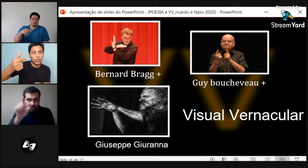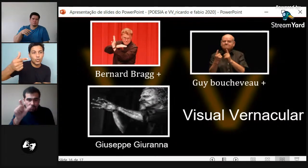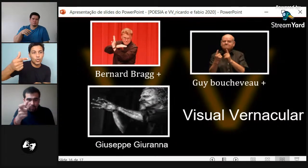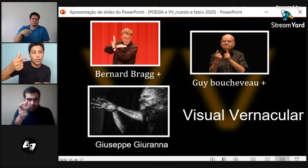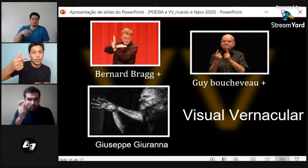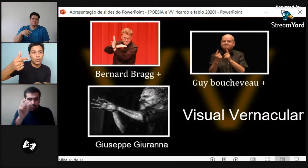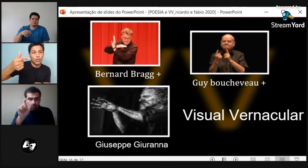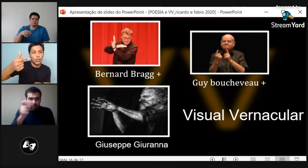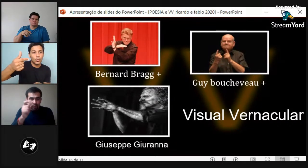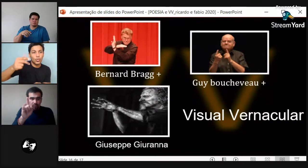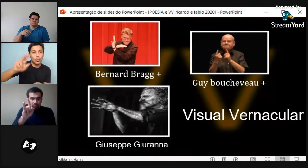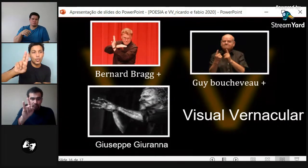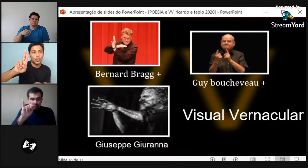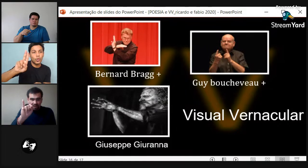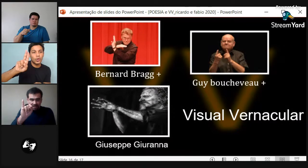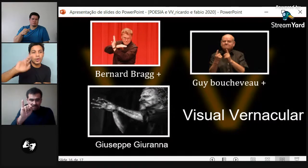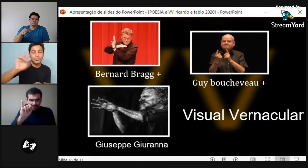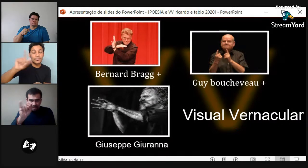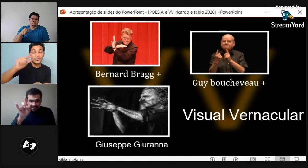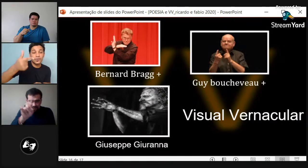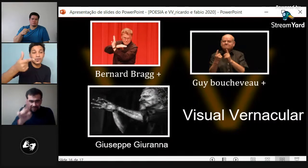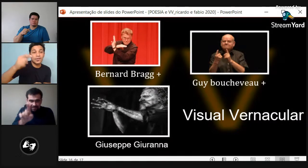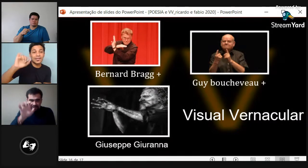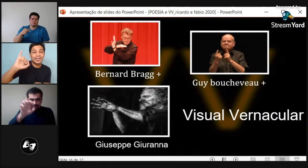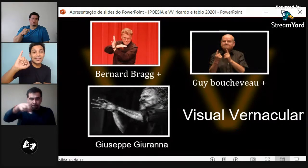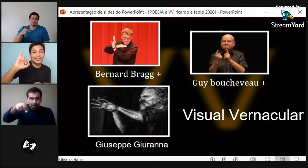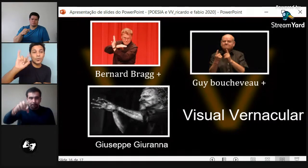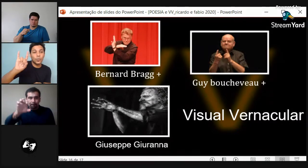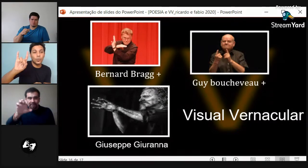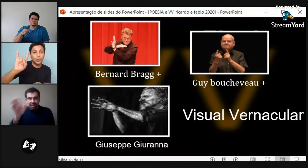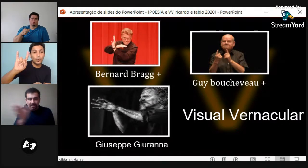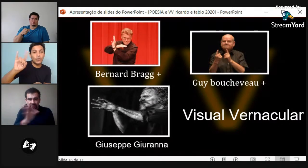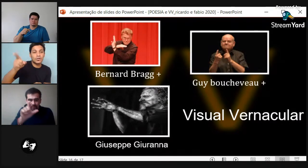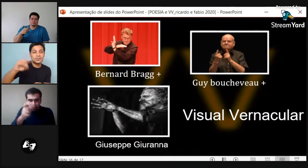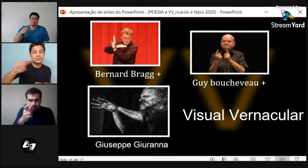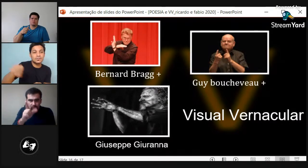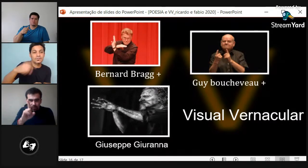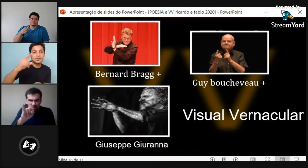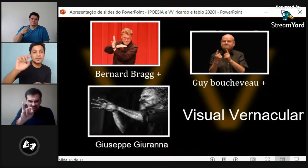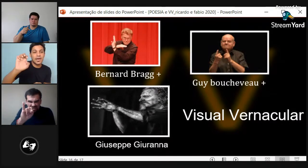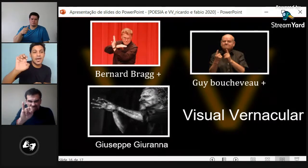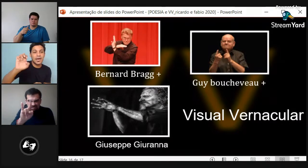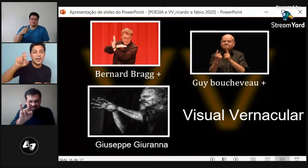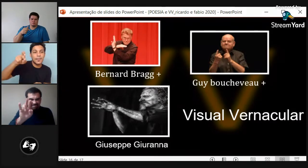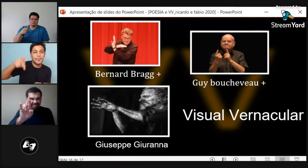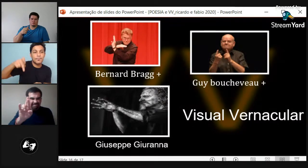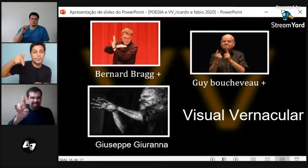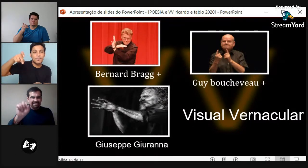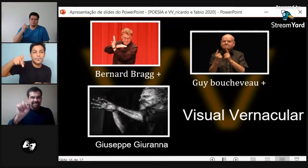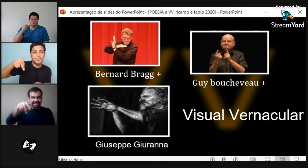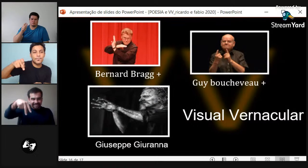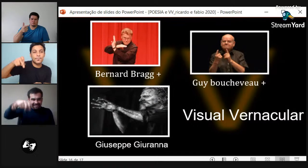Espera. ¿Te refieres a Giuseppe, Giurana? Ah.